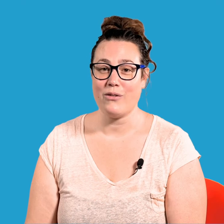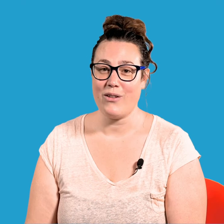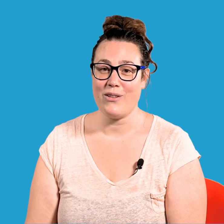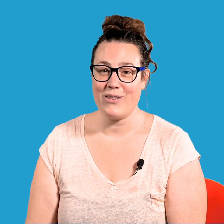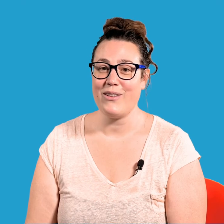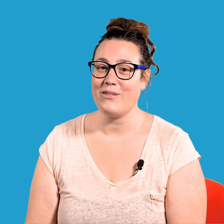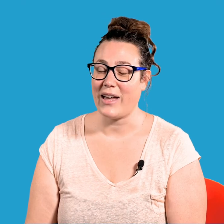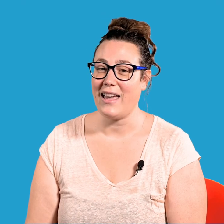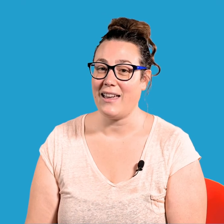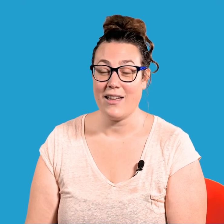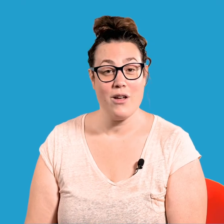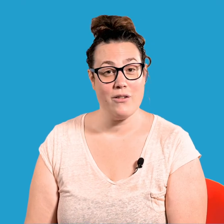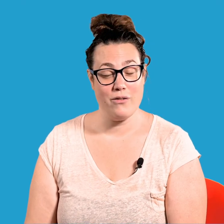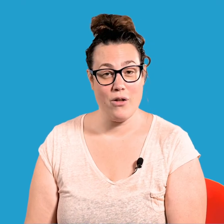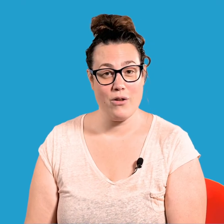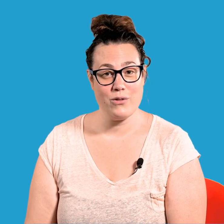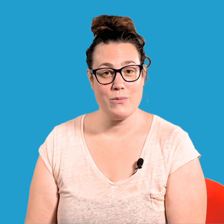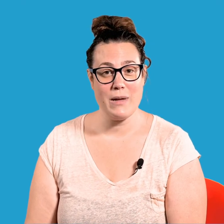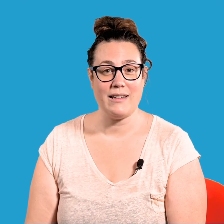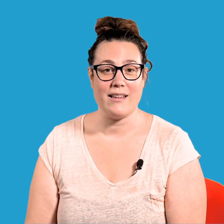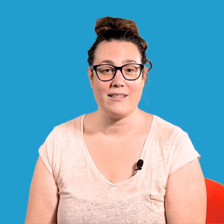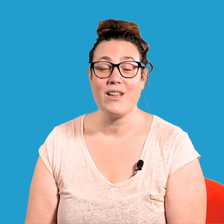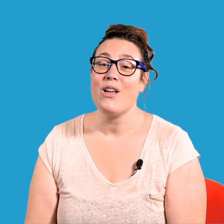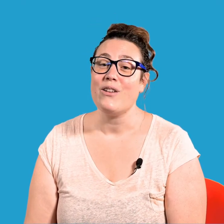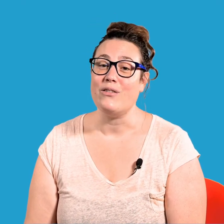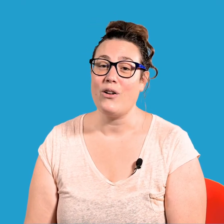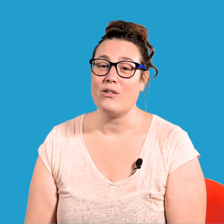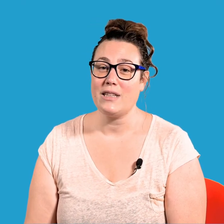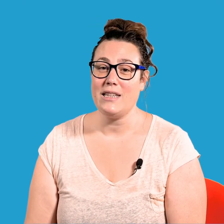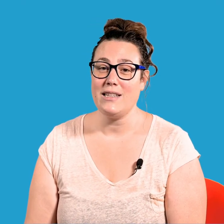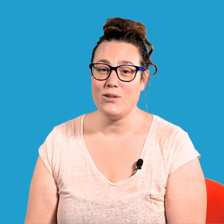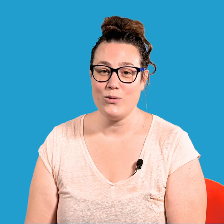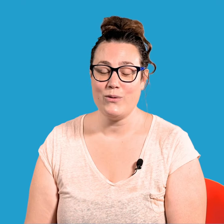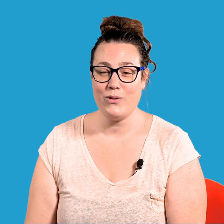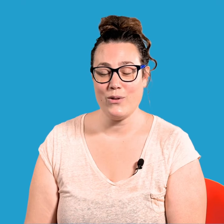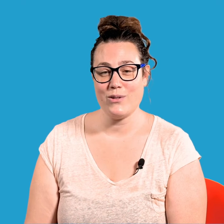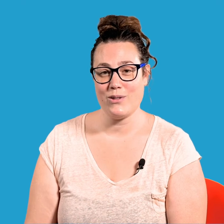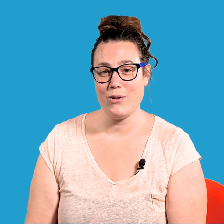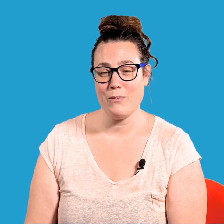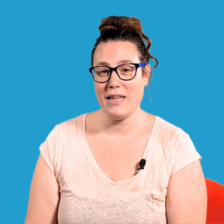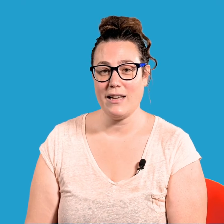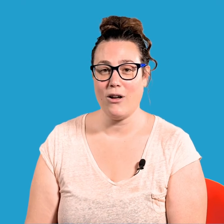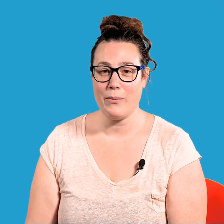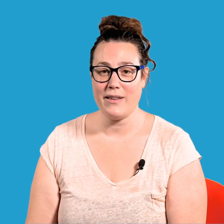vent frais. Vent du matin, vent qui souffle au sommet des grands pins.